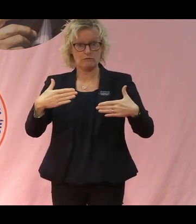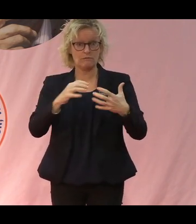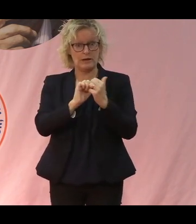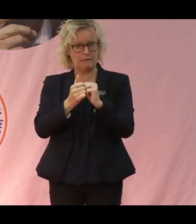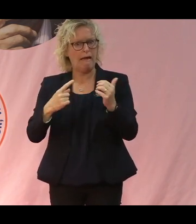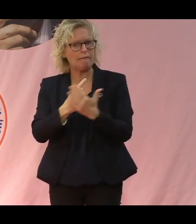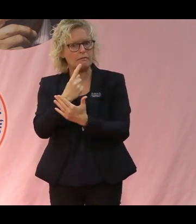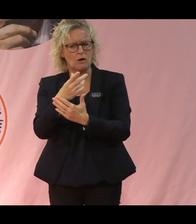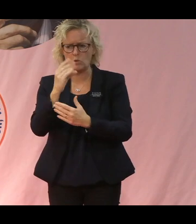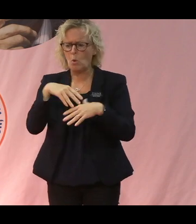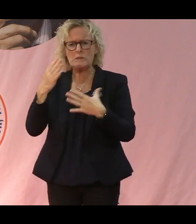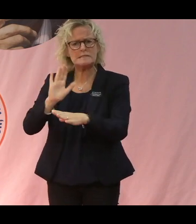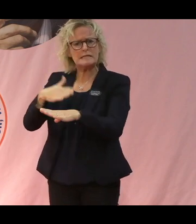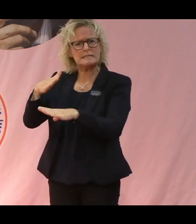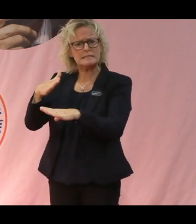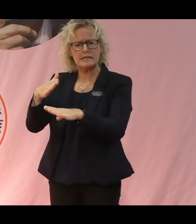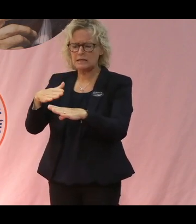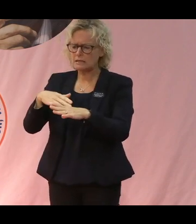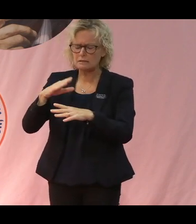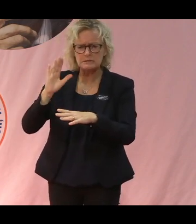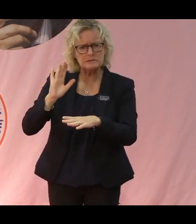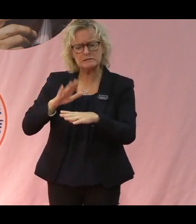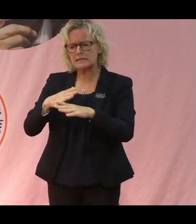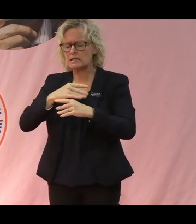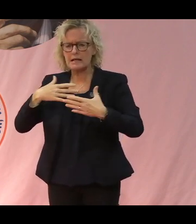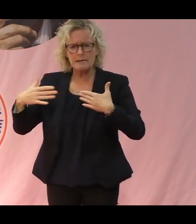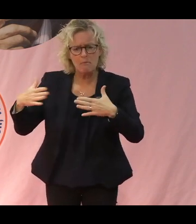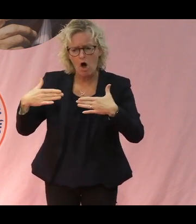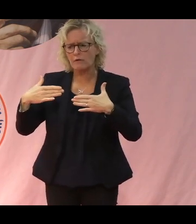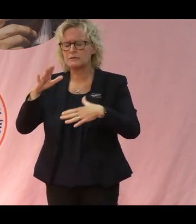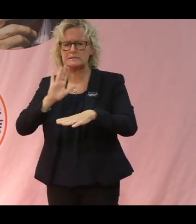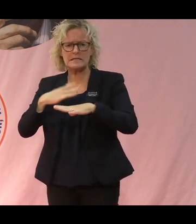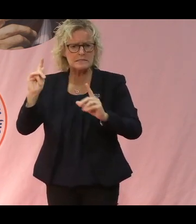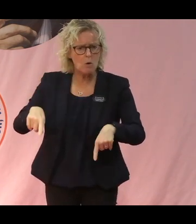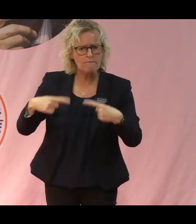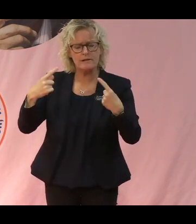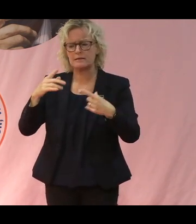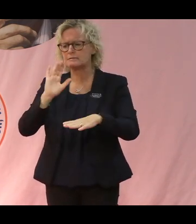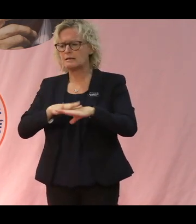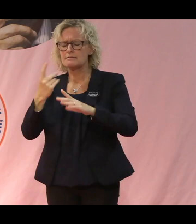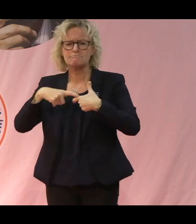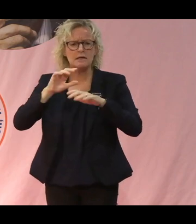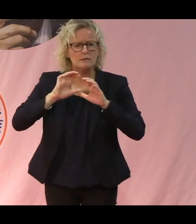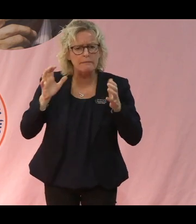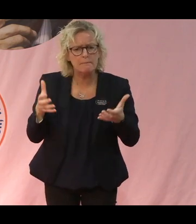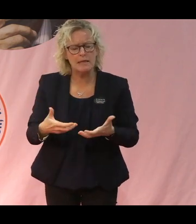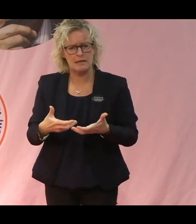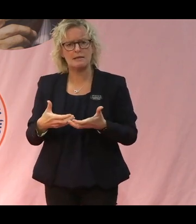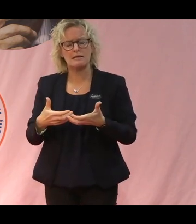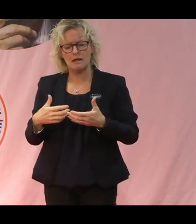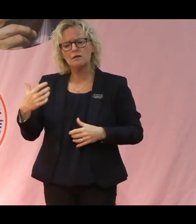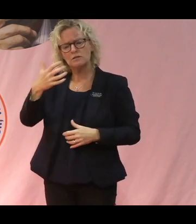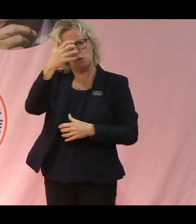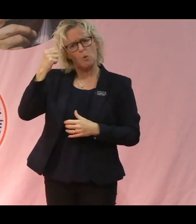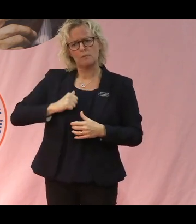väldigt sårbara. Sårbara för klimatförändringar, sårbara för konflikter, sårbara för pandemier. jordbruket